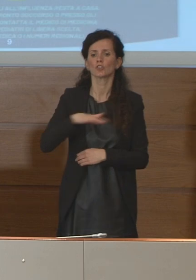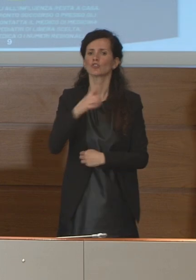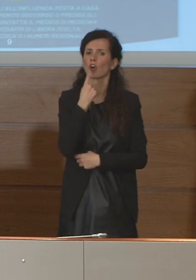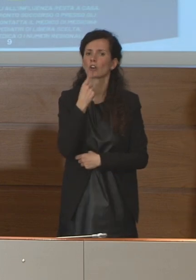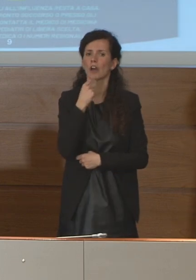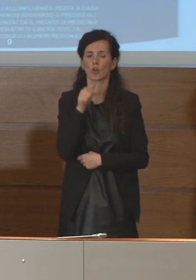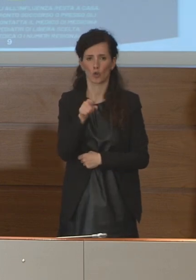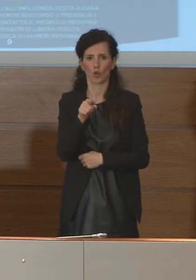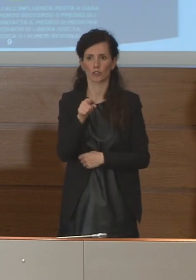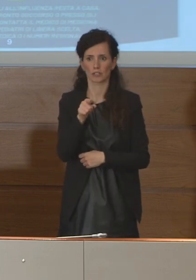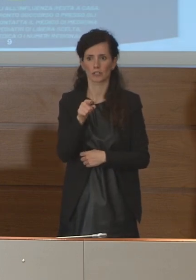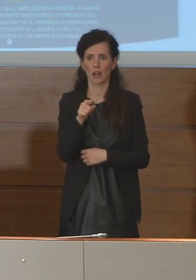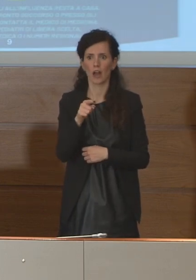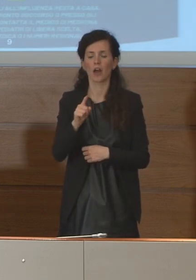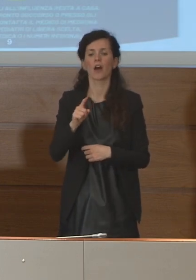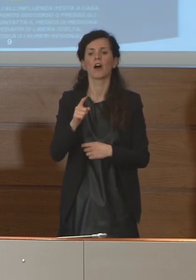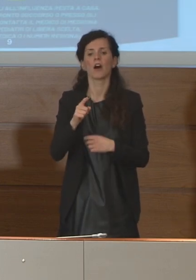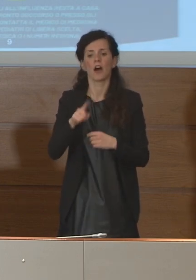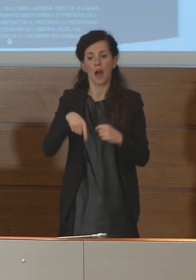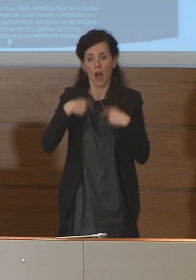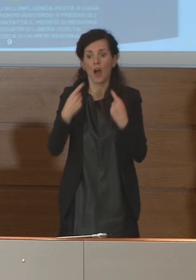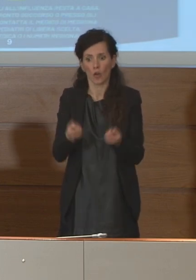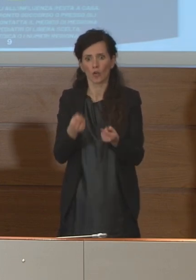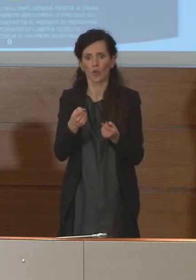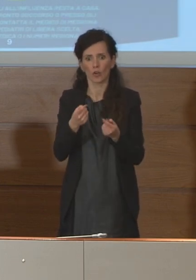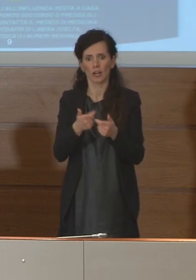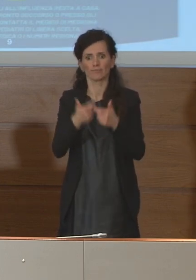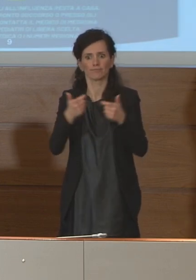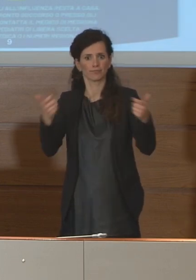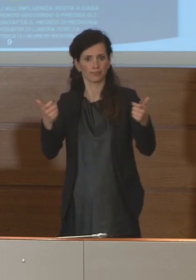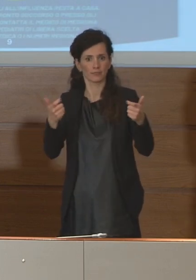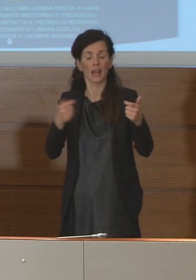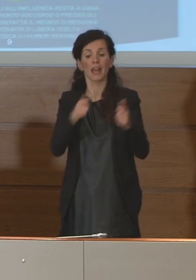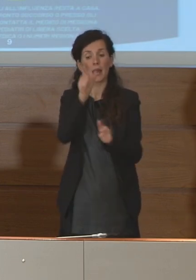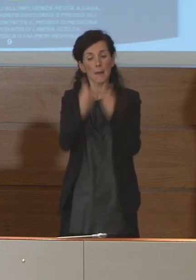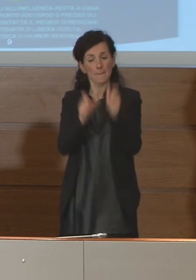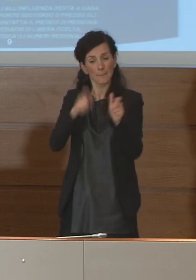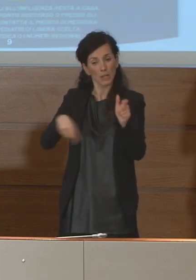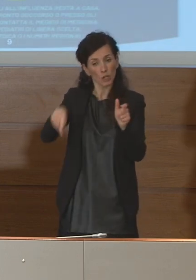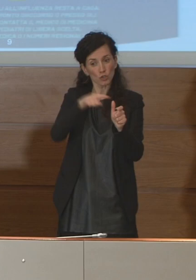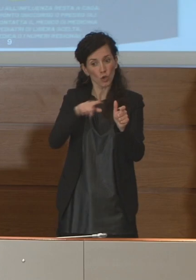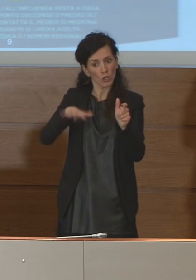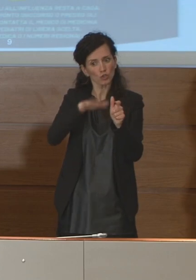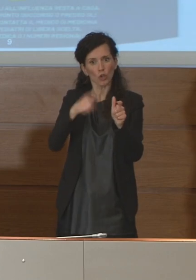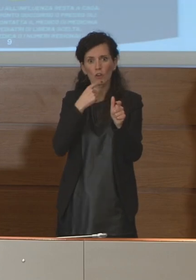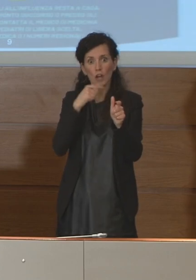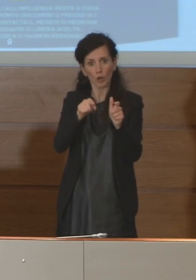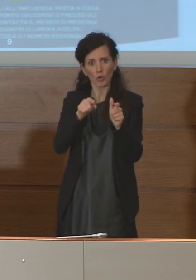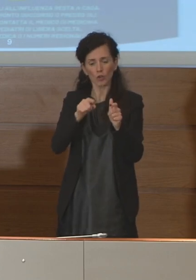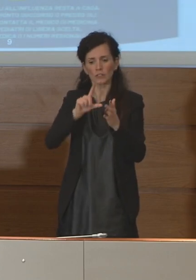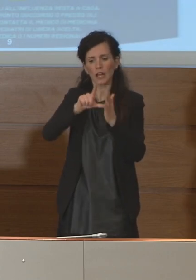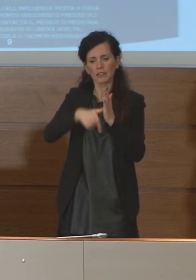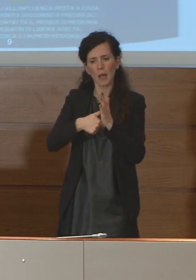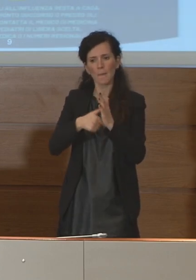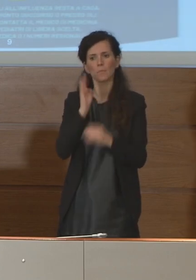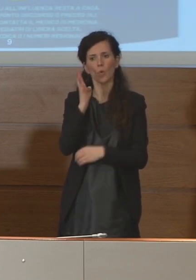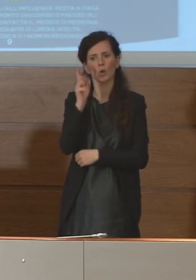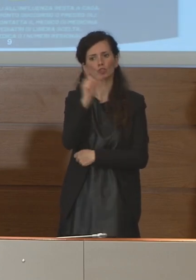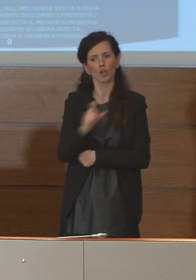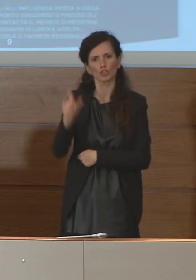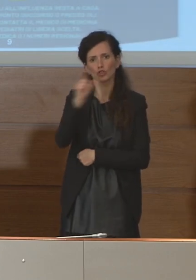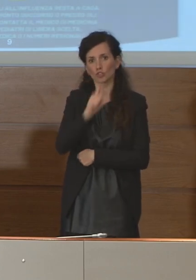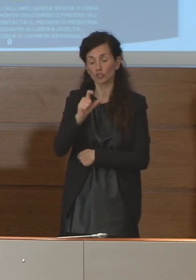sviluppando nuove positività e che i contatti delle persone della zona rossa poi nell'arco dei 14 giorni possono